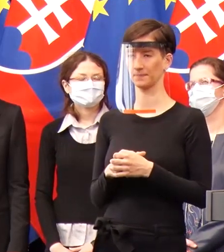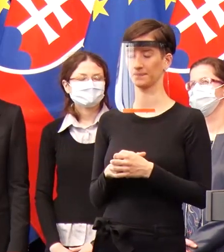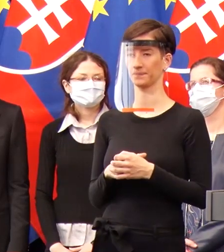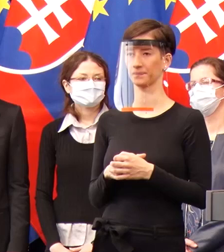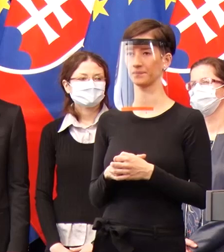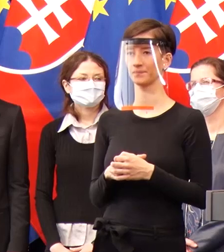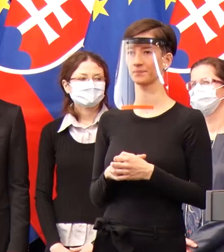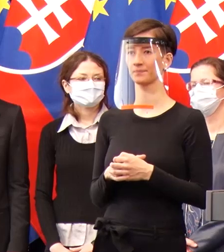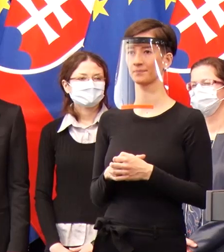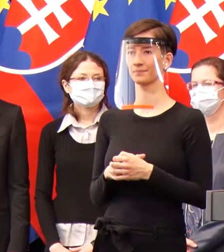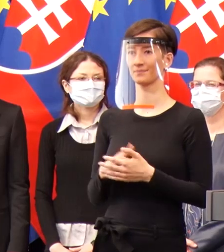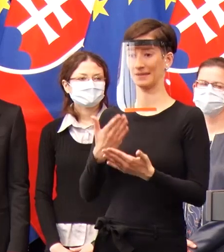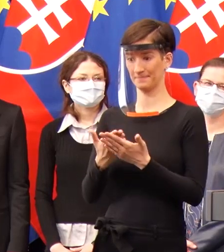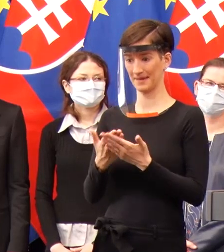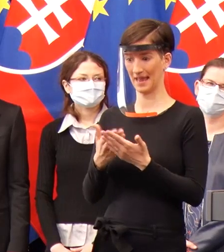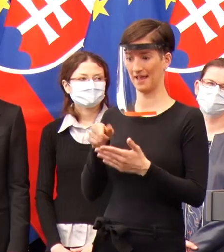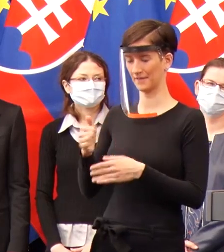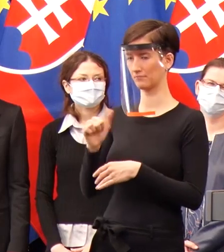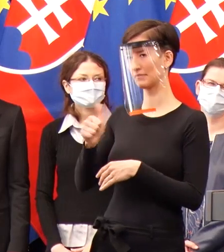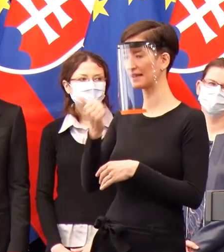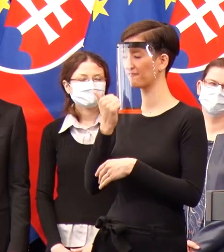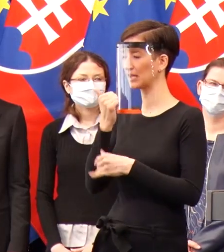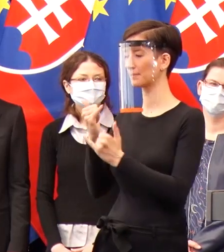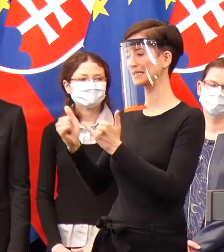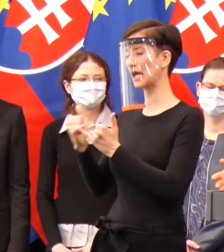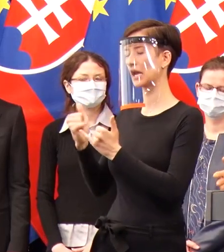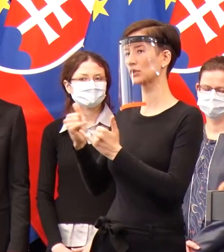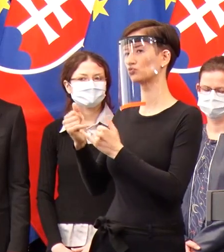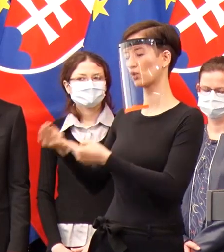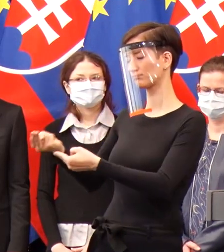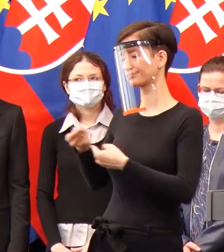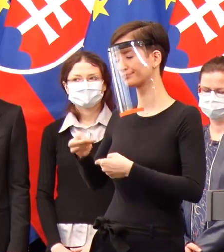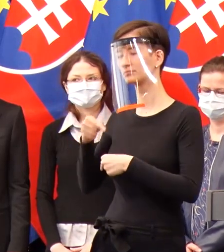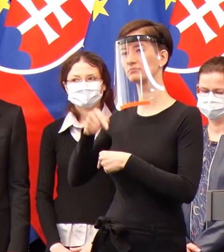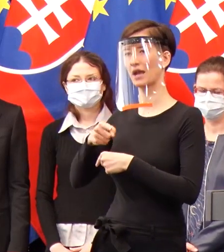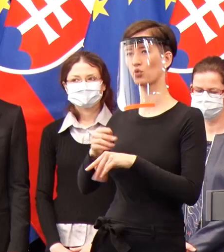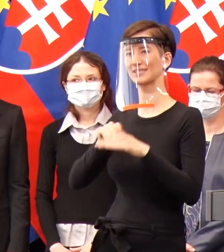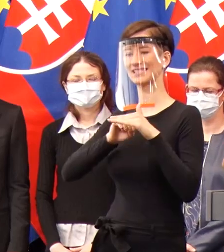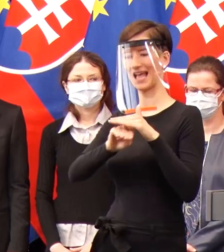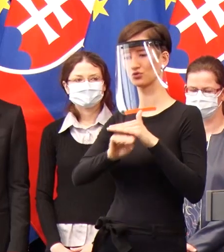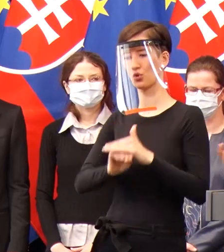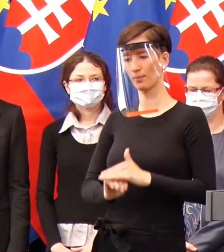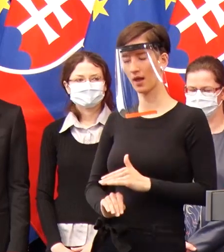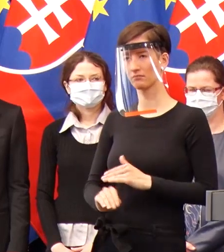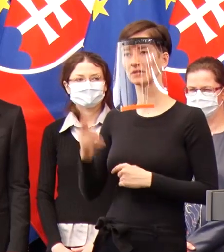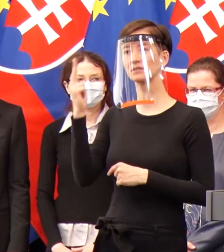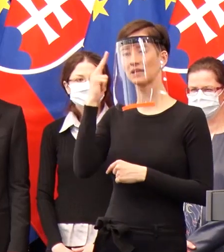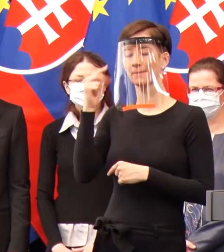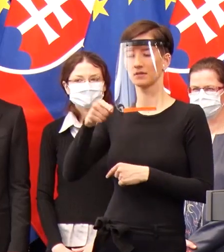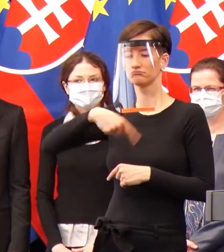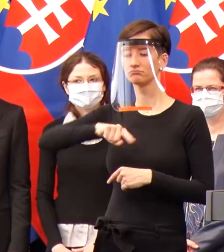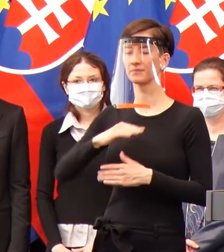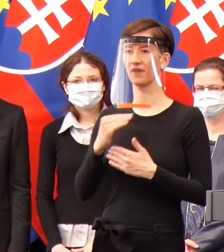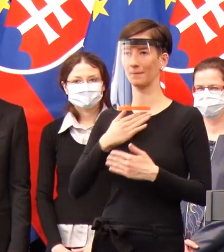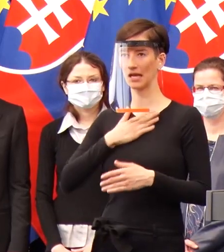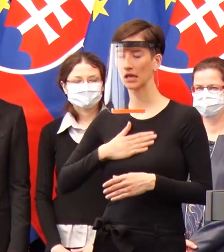veľmi strategické zásoby z zahraničia. Tak áno, my sme veľmi radi, že môžeme prispieť